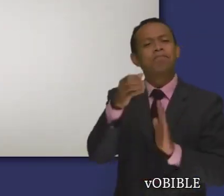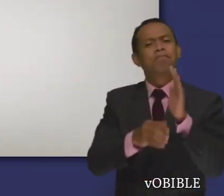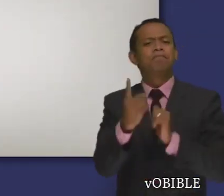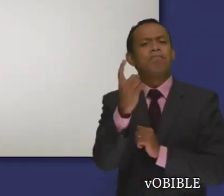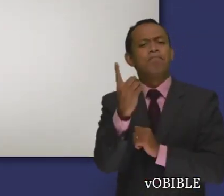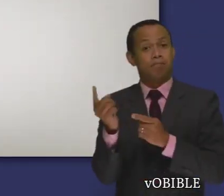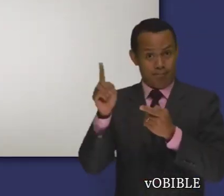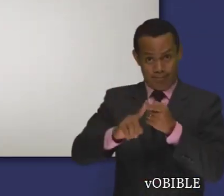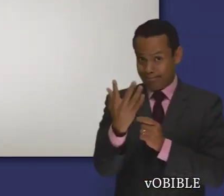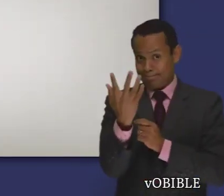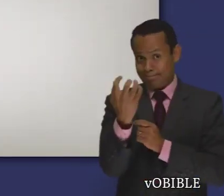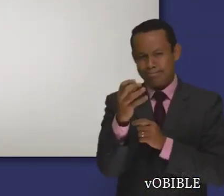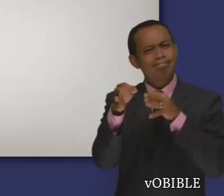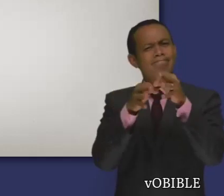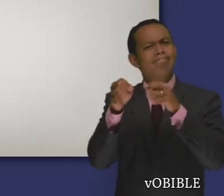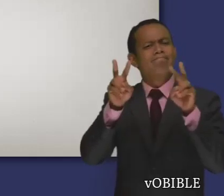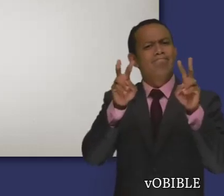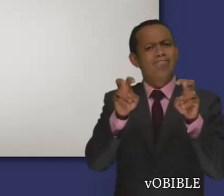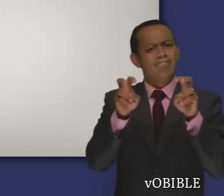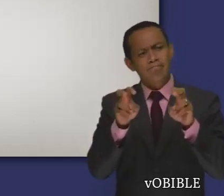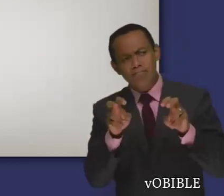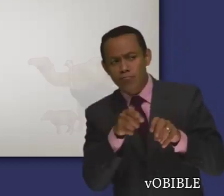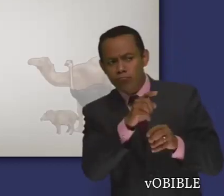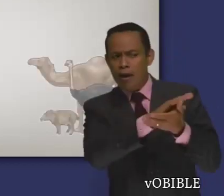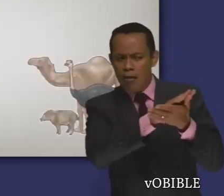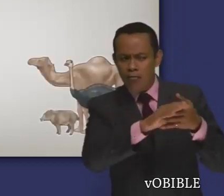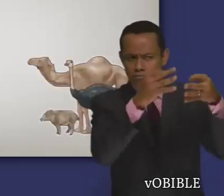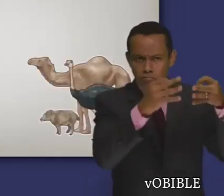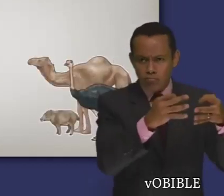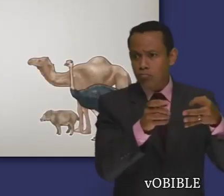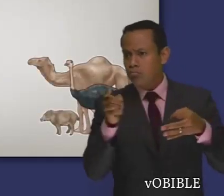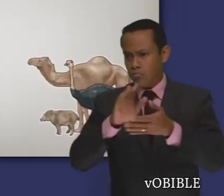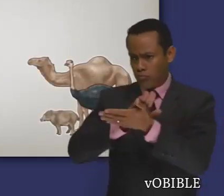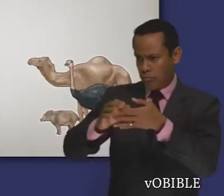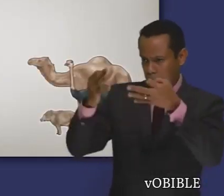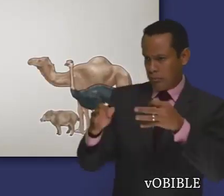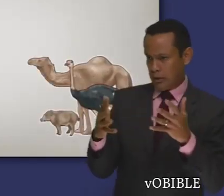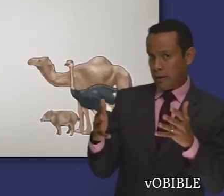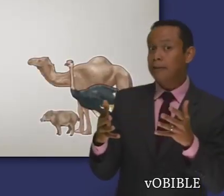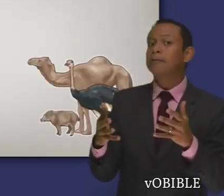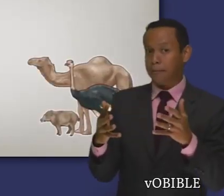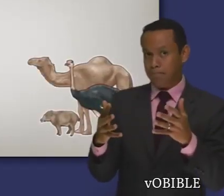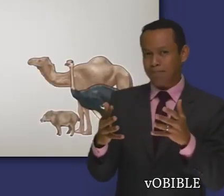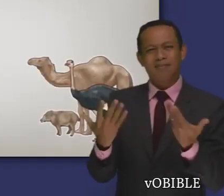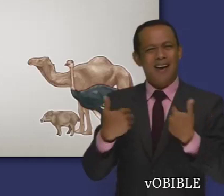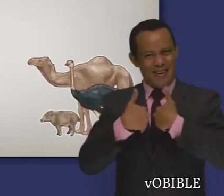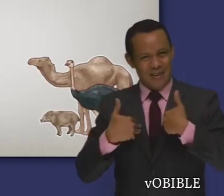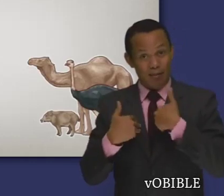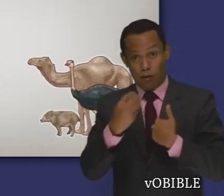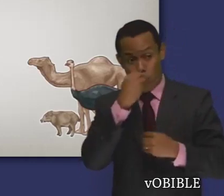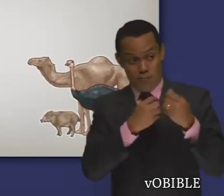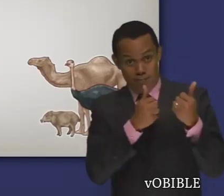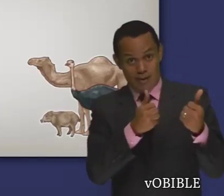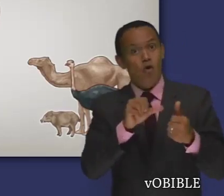Los capítulos 11 a 15 registran leyes relacionadas con la pureza y la impureza. Por ejemplo, Jehová les